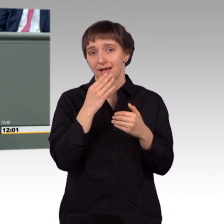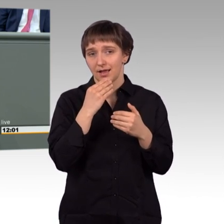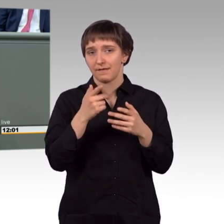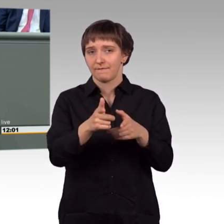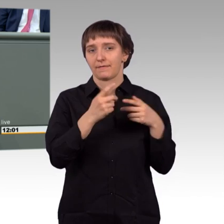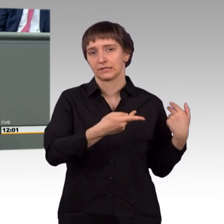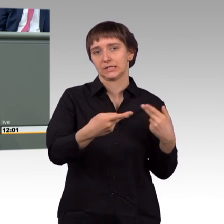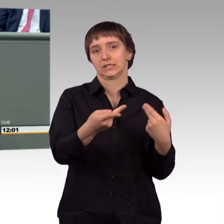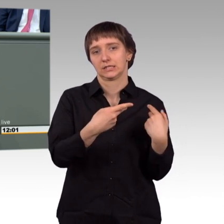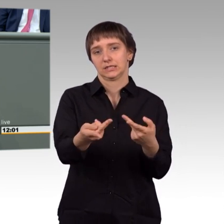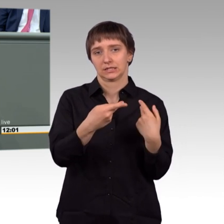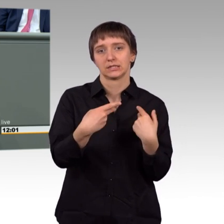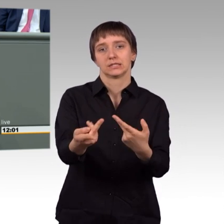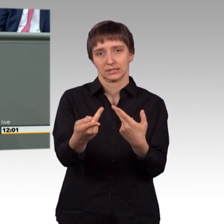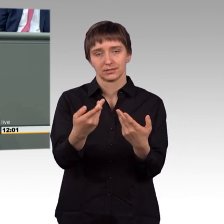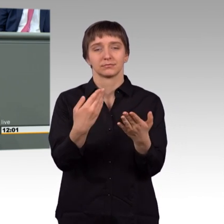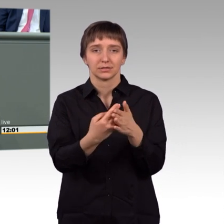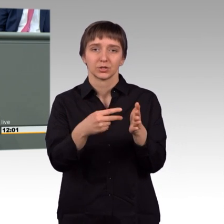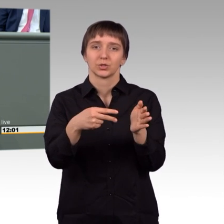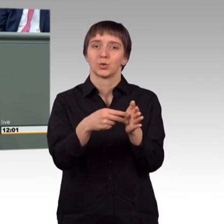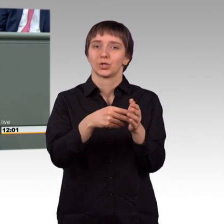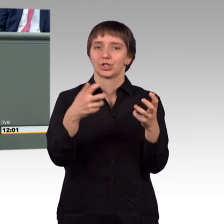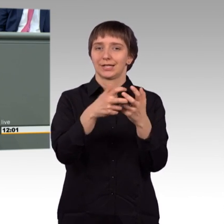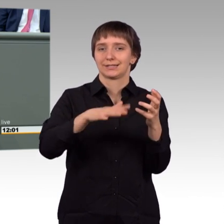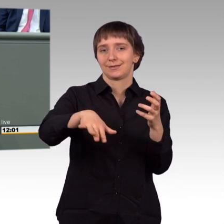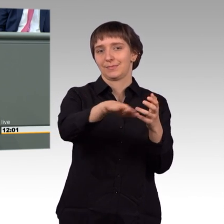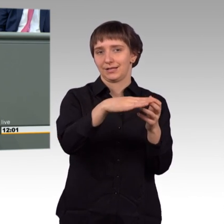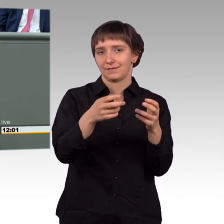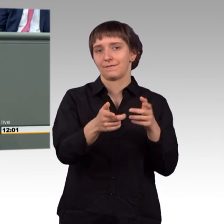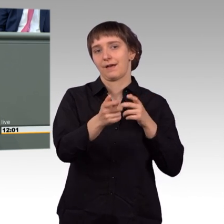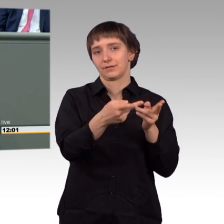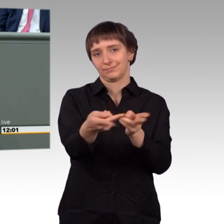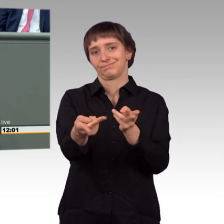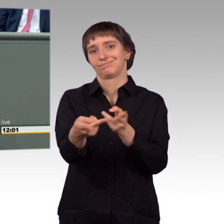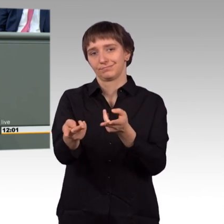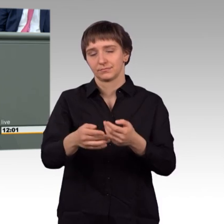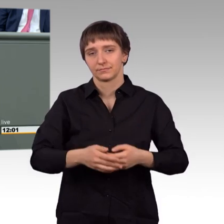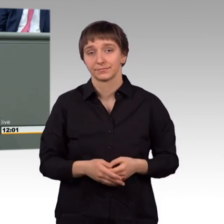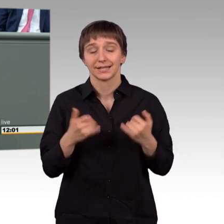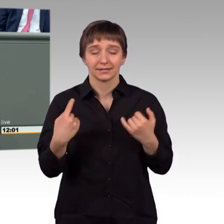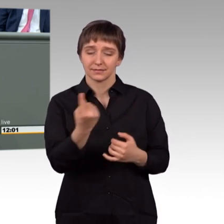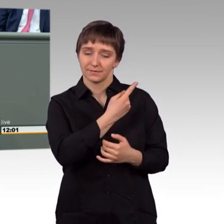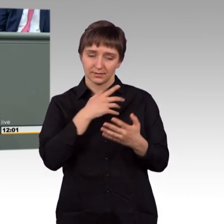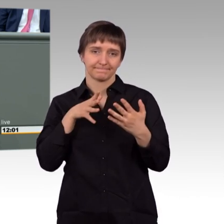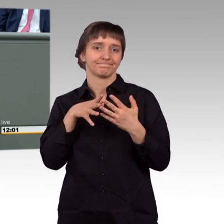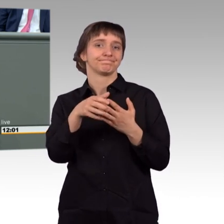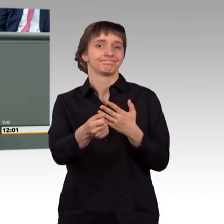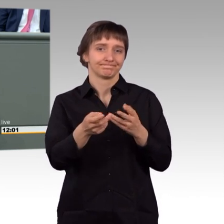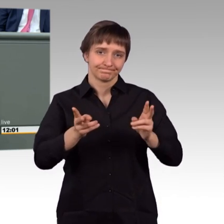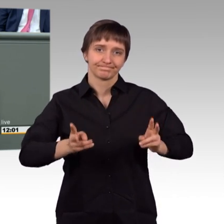eben aus diesem syrischen Kriegsgebiet. Wir haben jetzt Erkenntnisse darüber, dass tatsächlich von syrischem Boden, vom